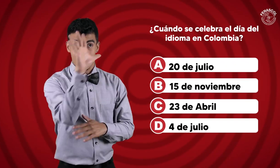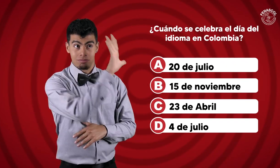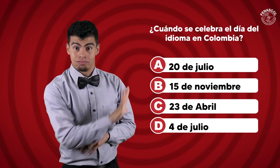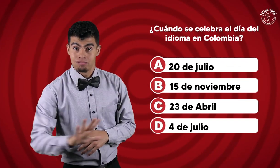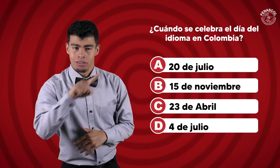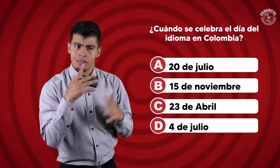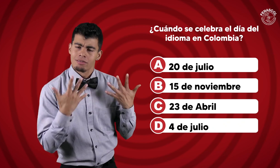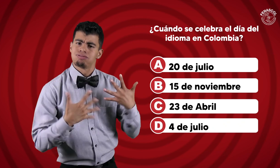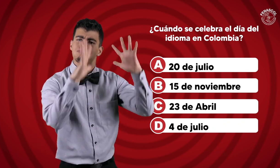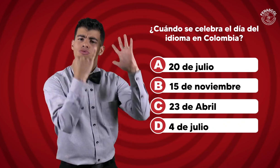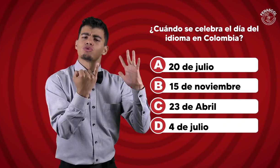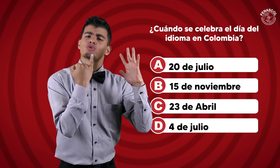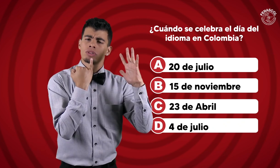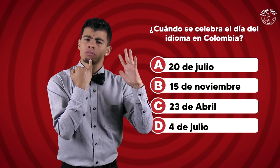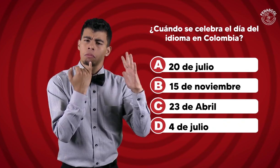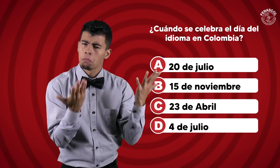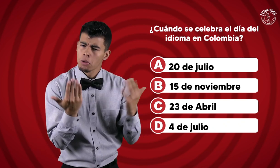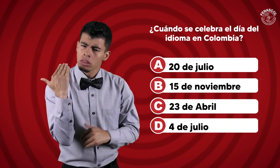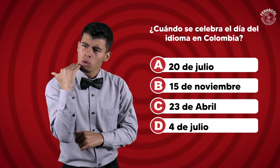¿Cuándo se celebra el Día del Idioma en Colombia?